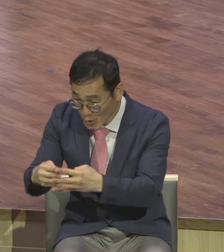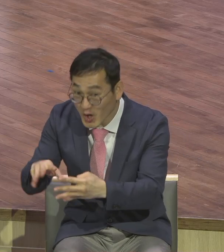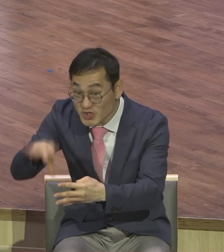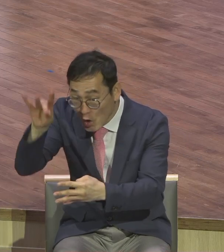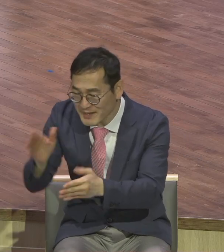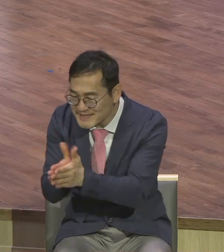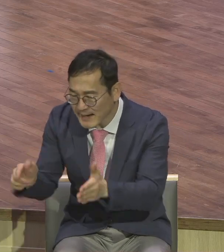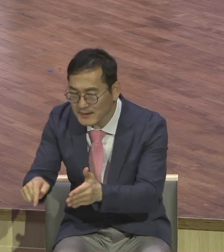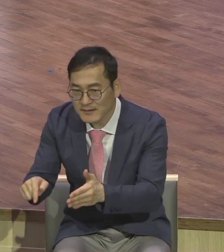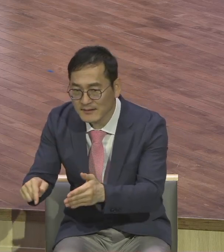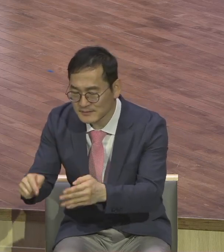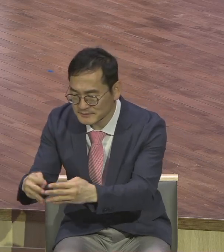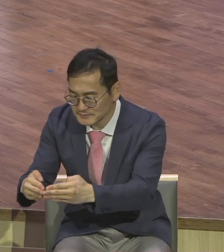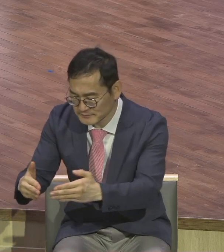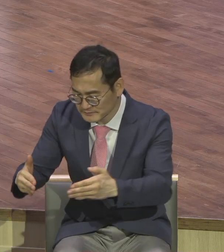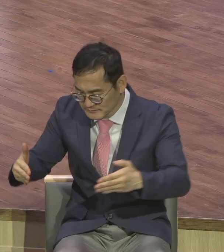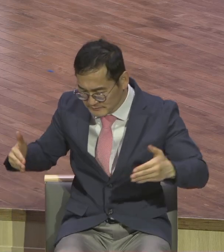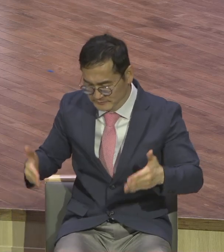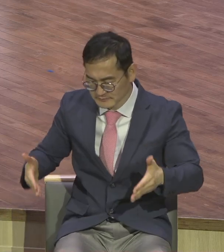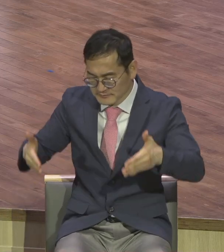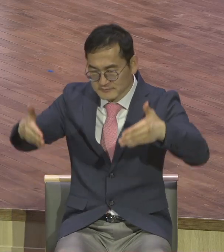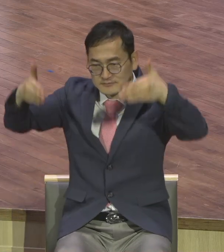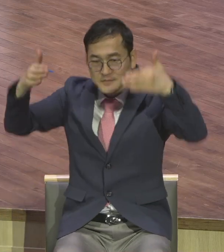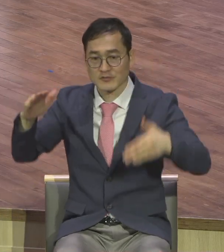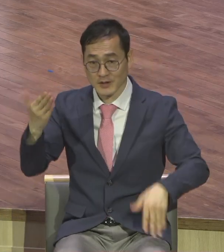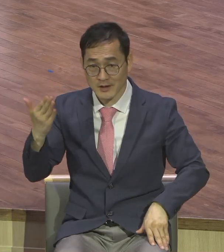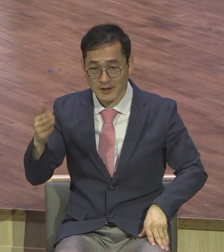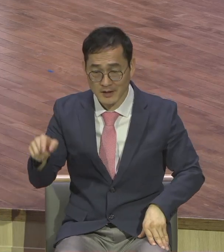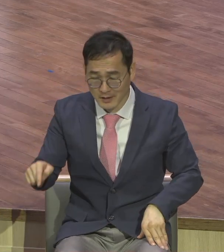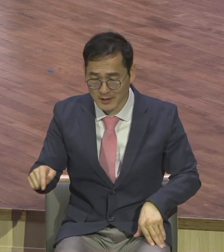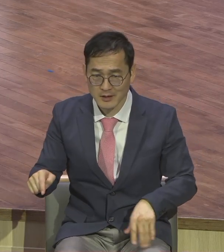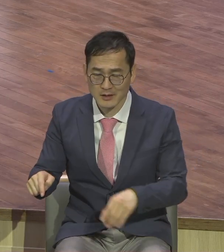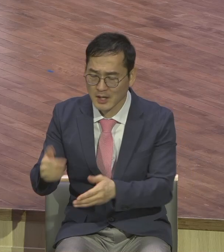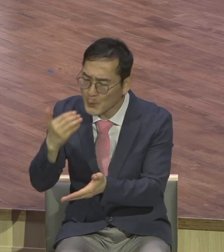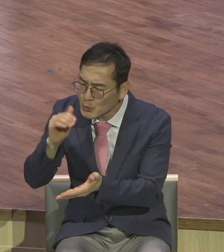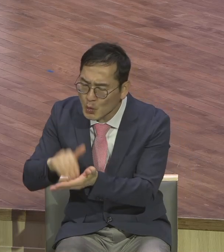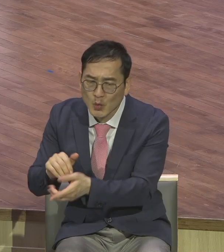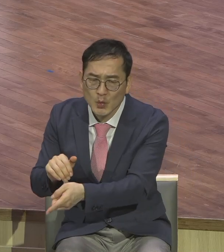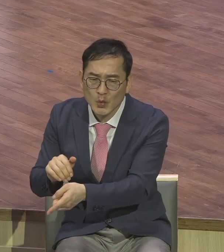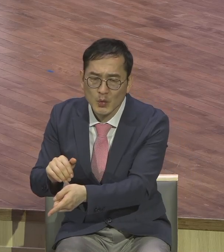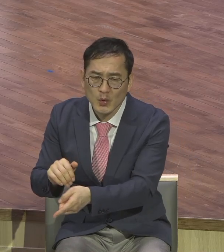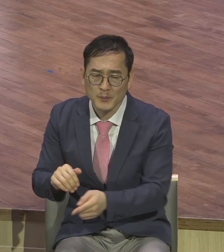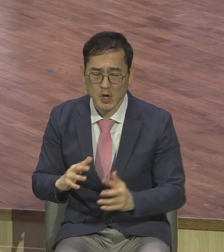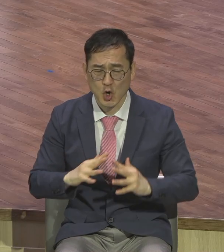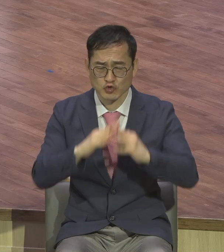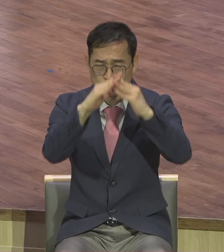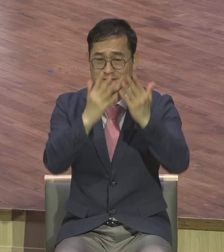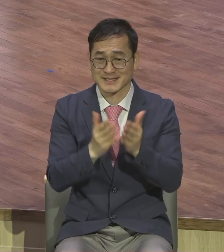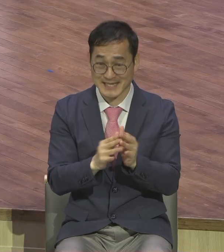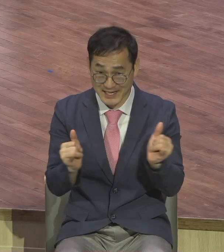악한 농부 비우에 대한 결론적인 교훈을 줍니다. 건축자들이 버린 돌이